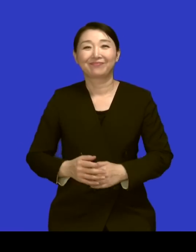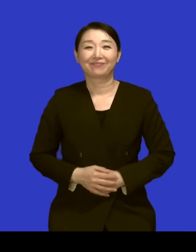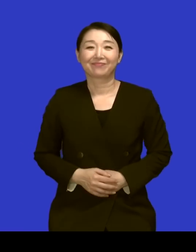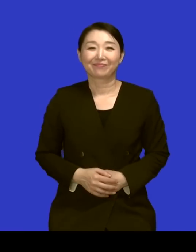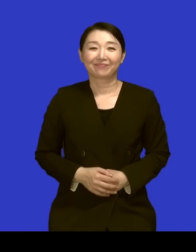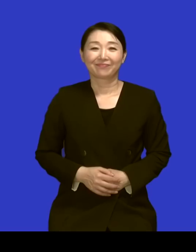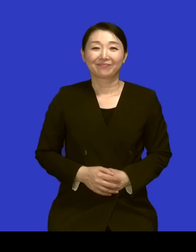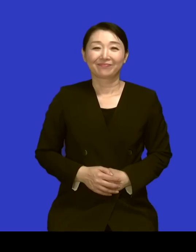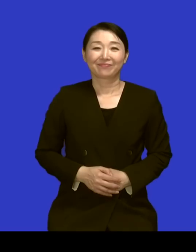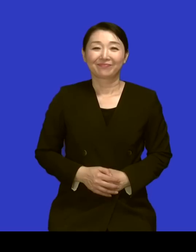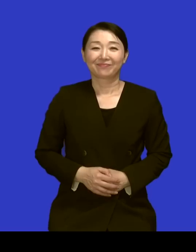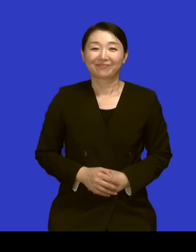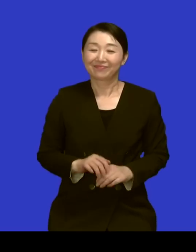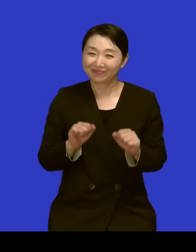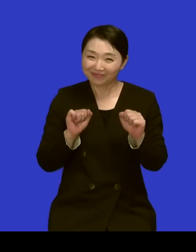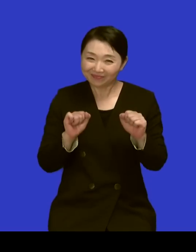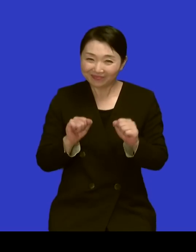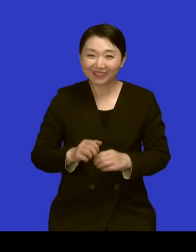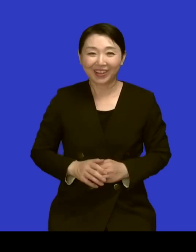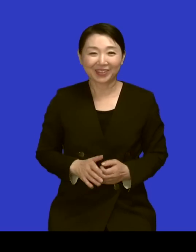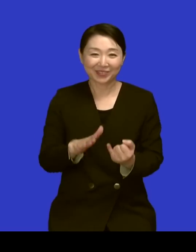안녕하세요 손녀, 손녀 하시다